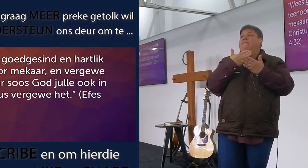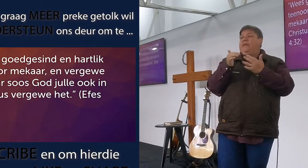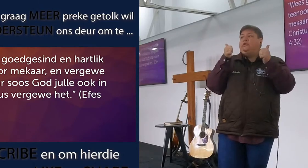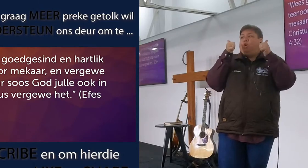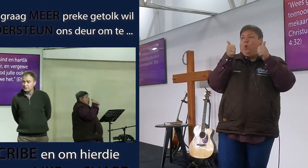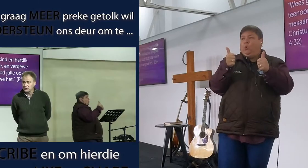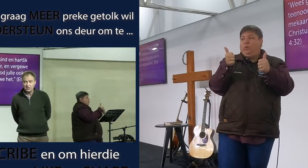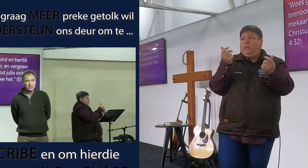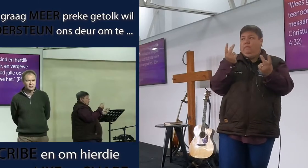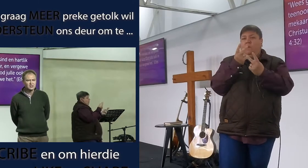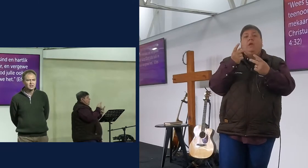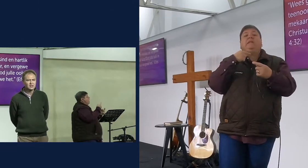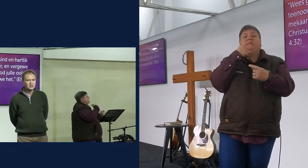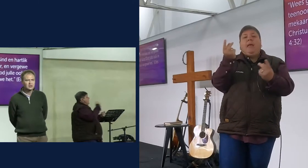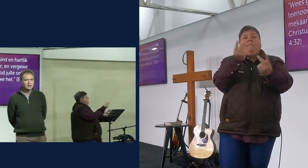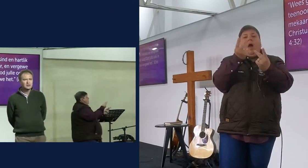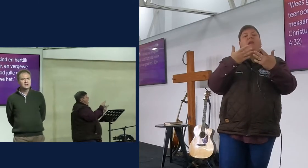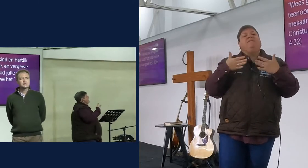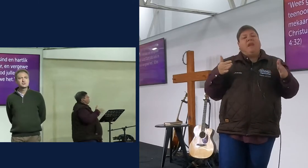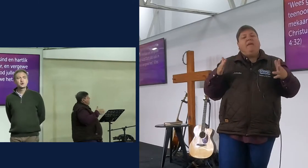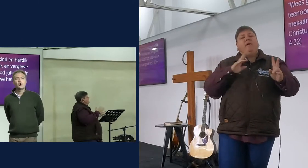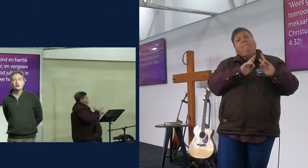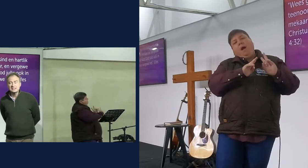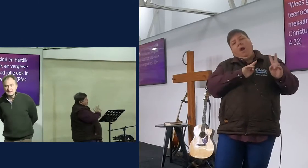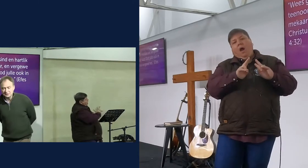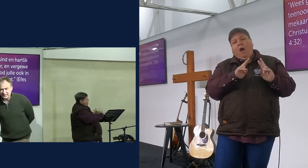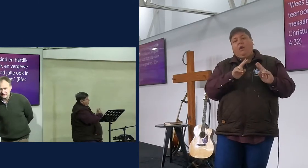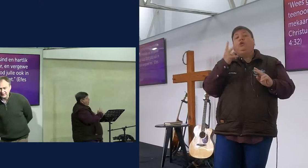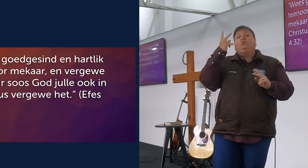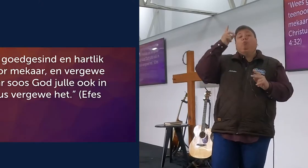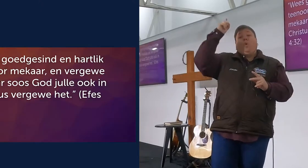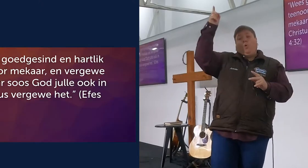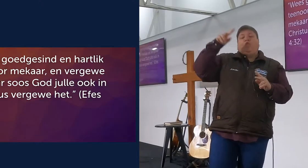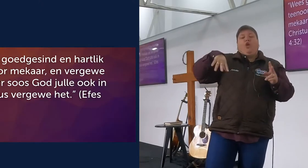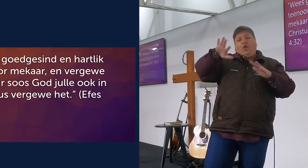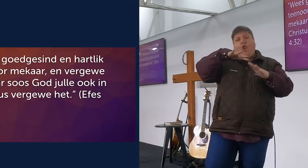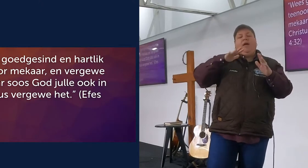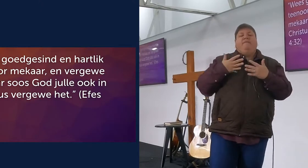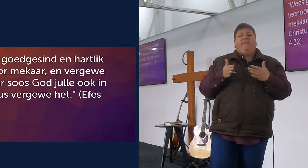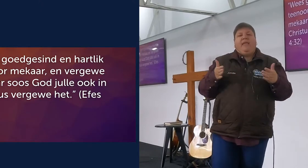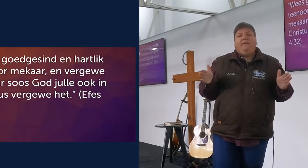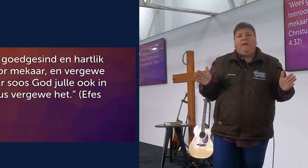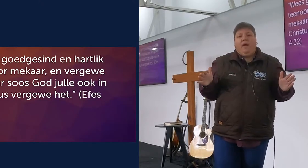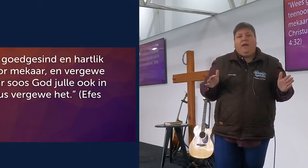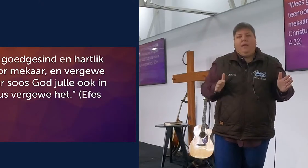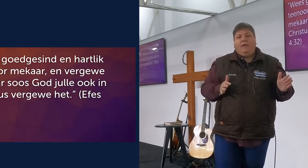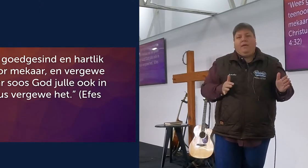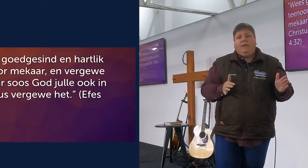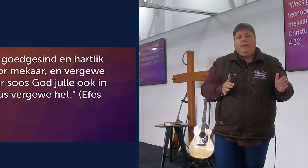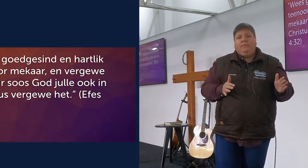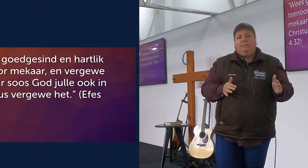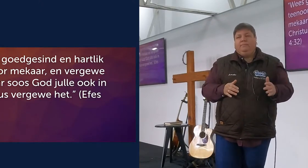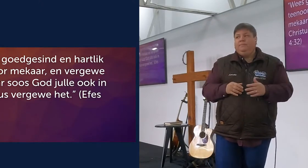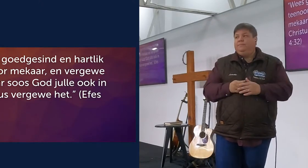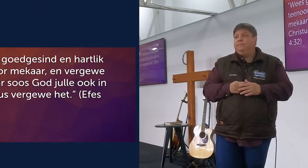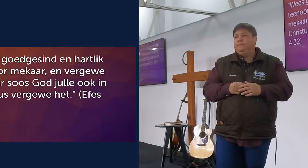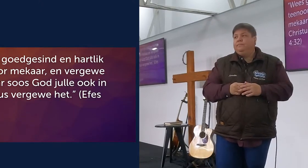gau gau, vergewe mekaar, soos God julle vergewe word julle moet ons vergewe